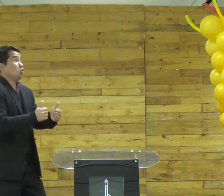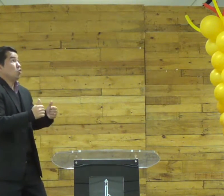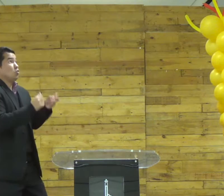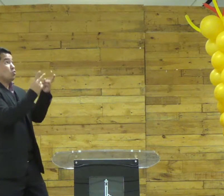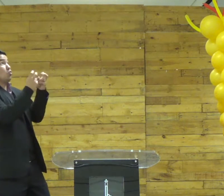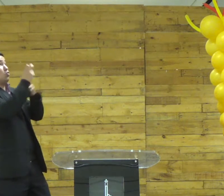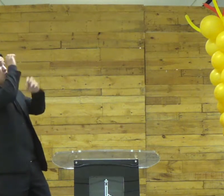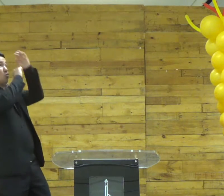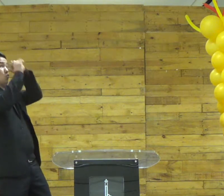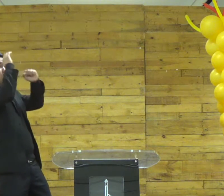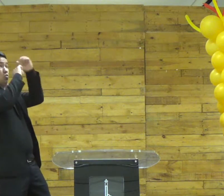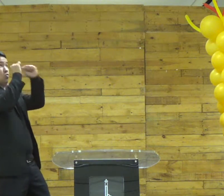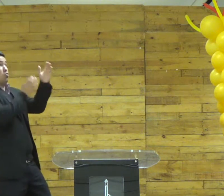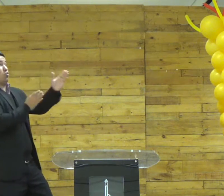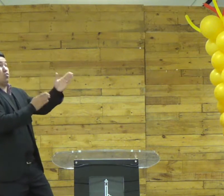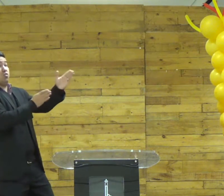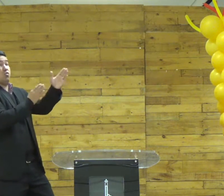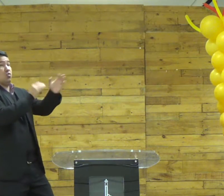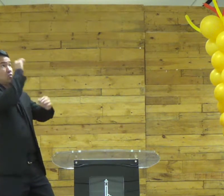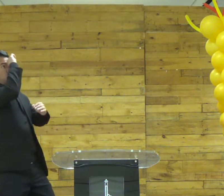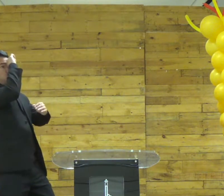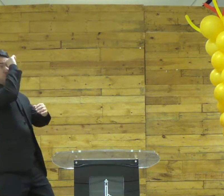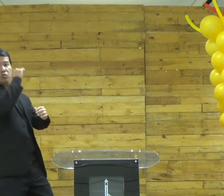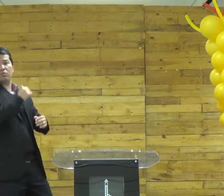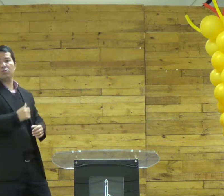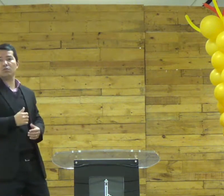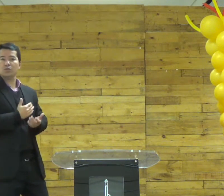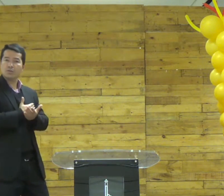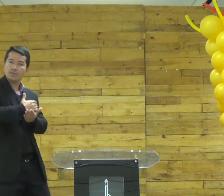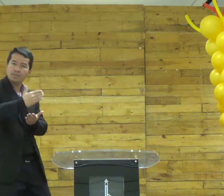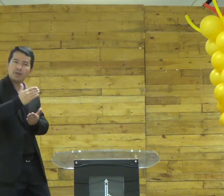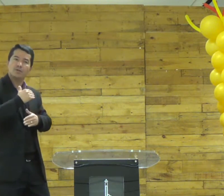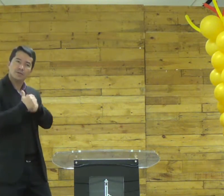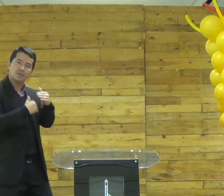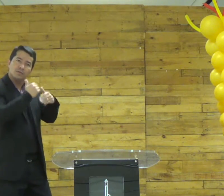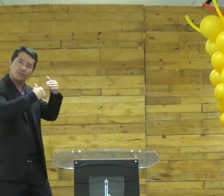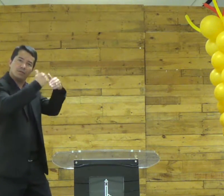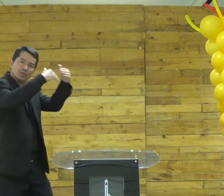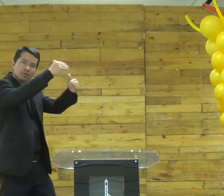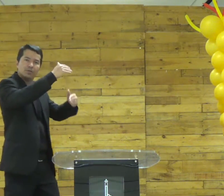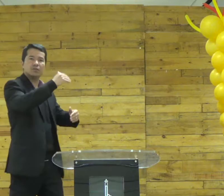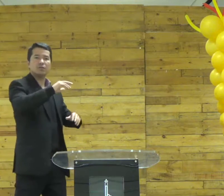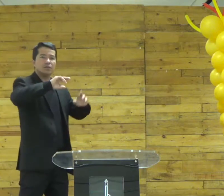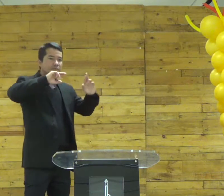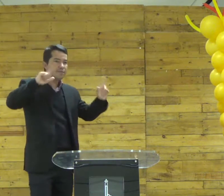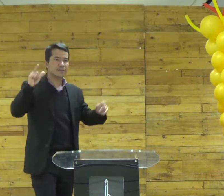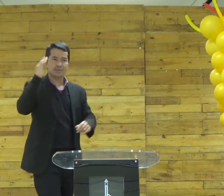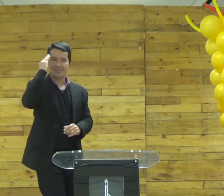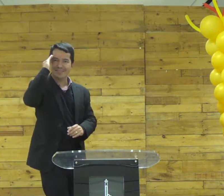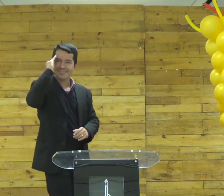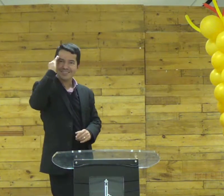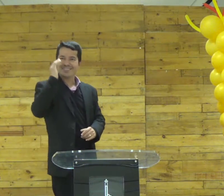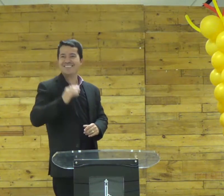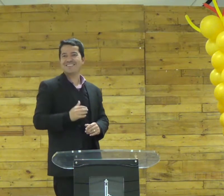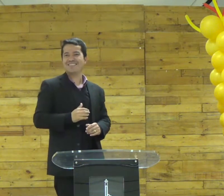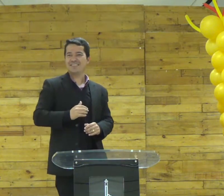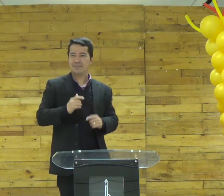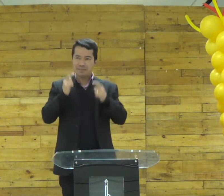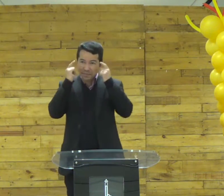coisa e o discípulo absorvia aprendia e seguia uma nova vida e aí né as coisas vão acontecendo vão mudando